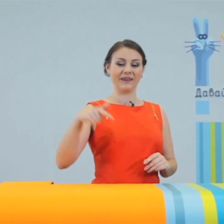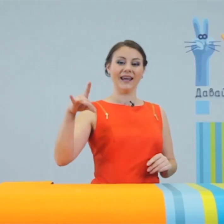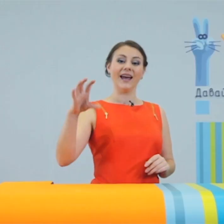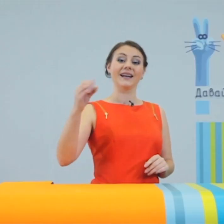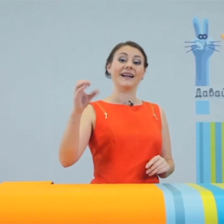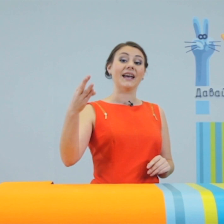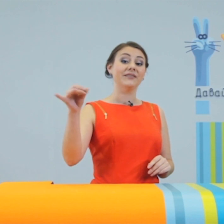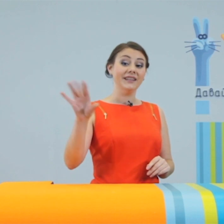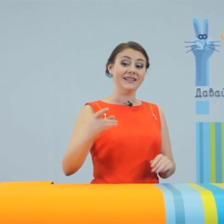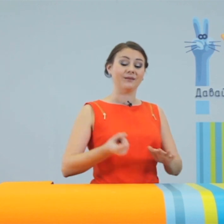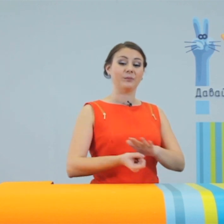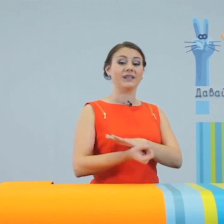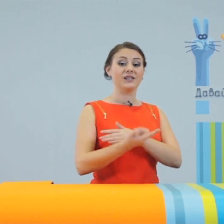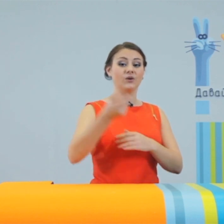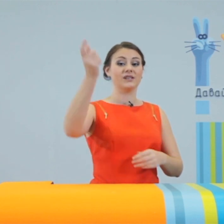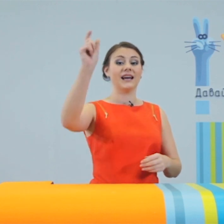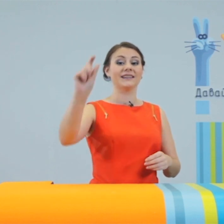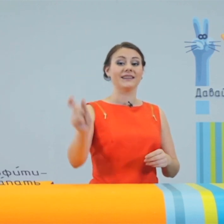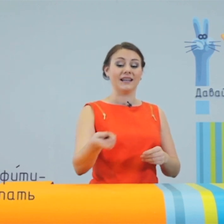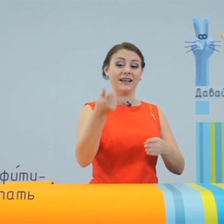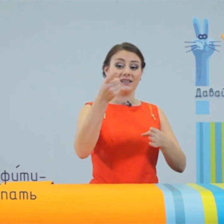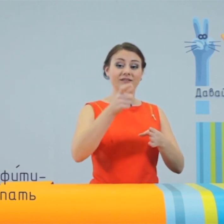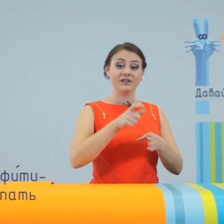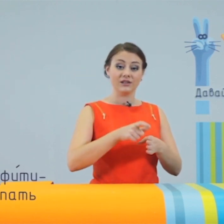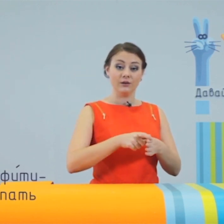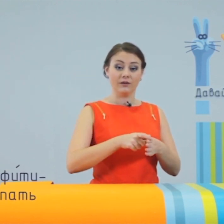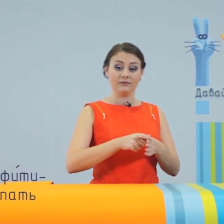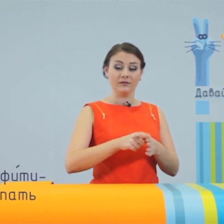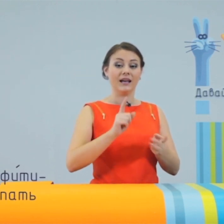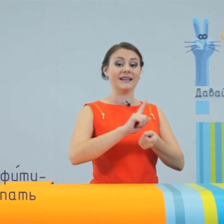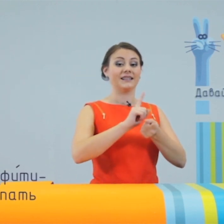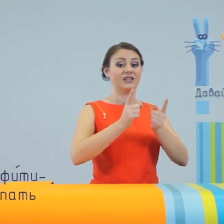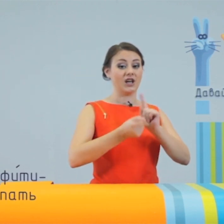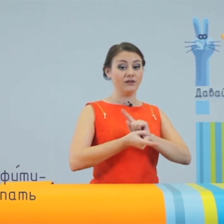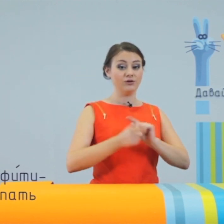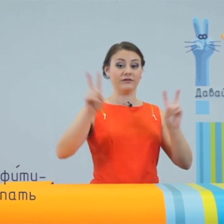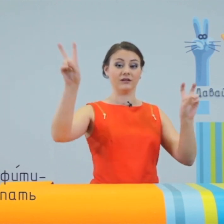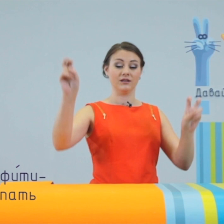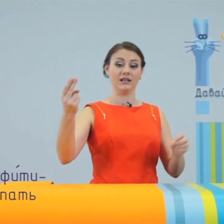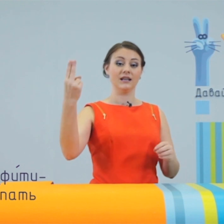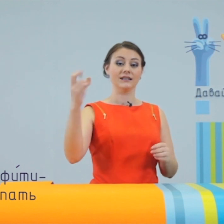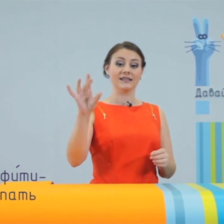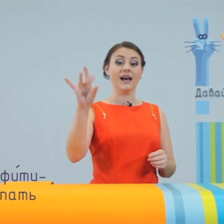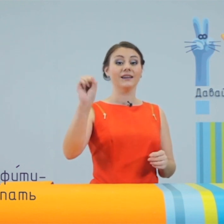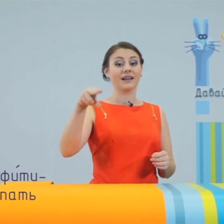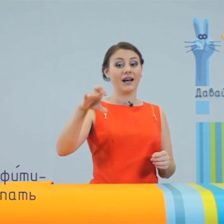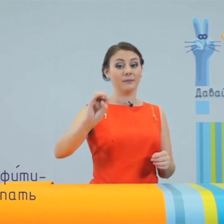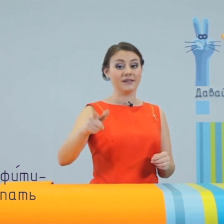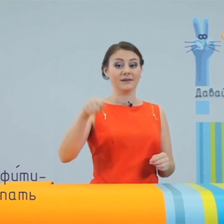Граффити происходит от итальянского слова, означающего «царапать».